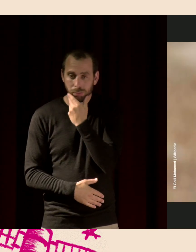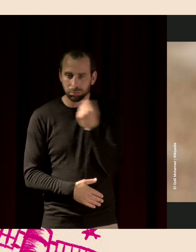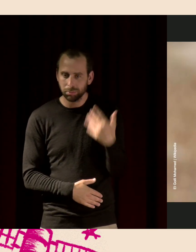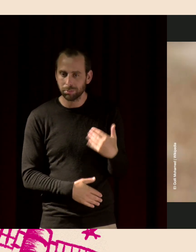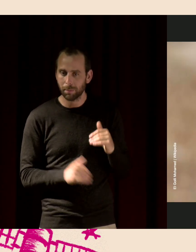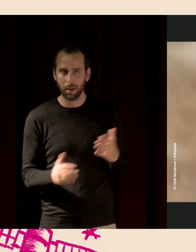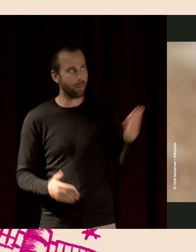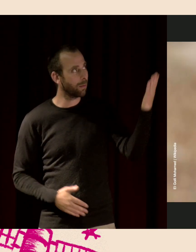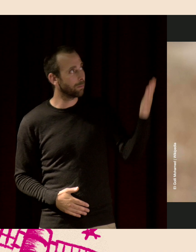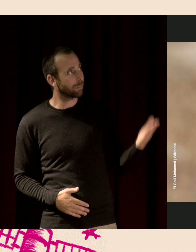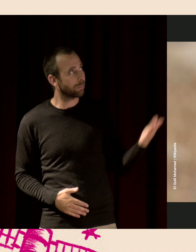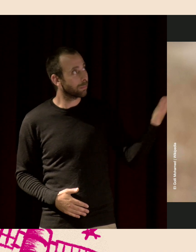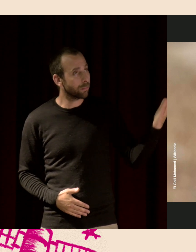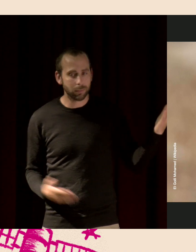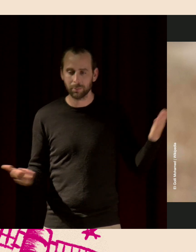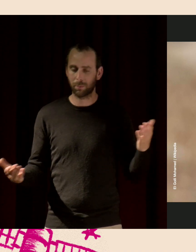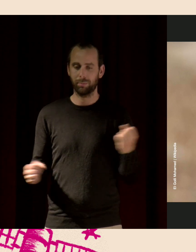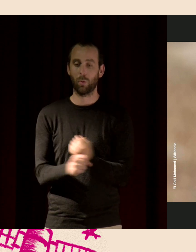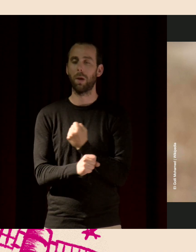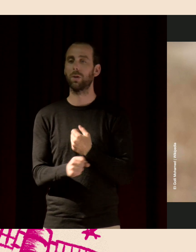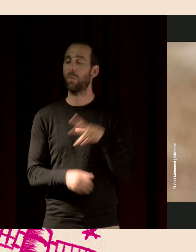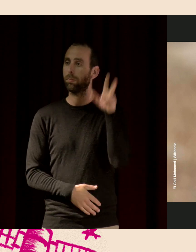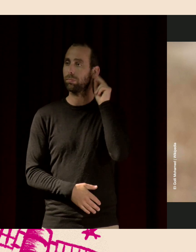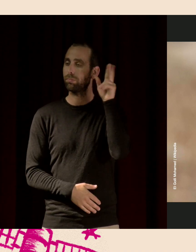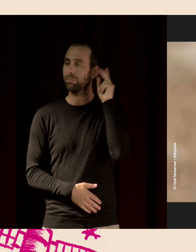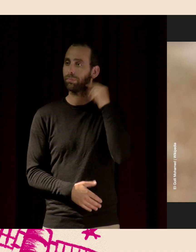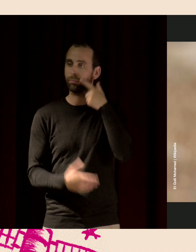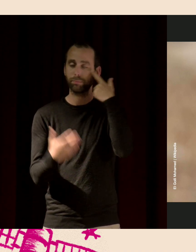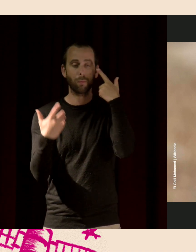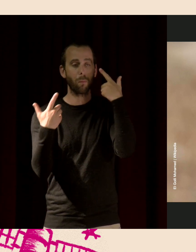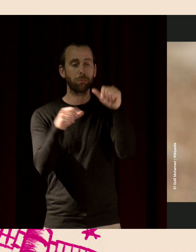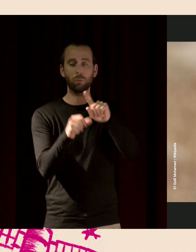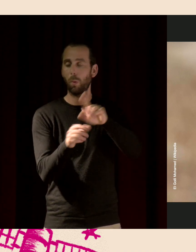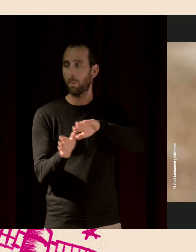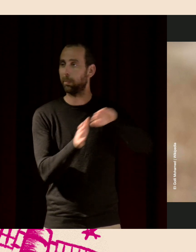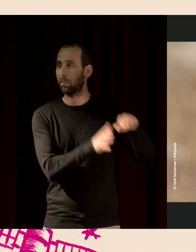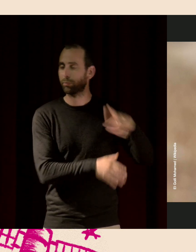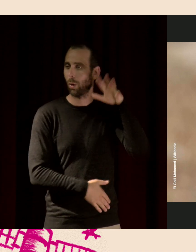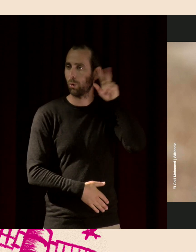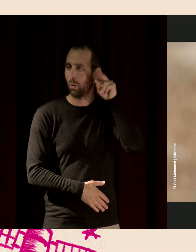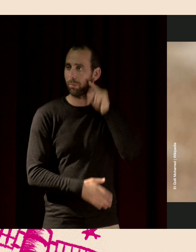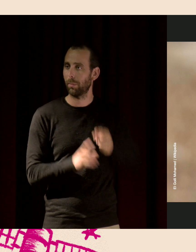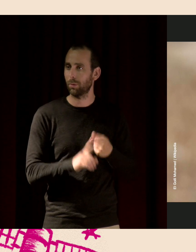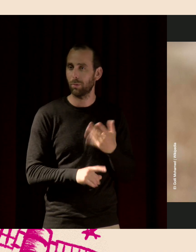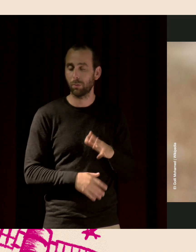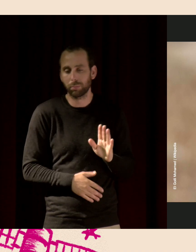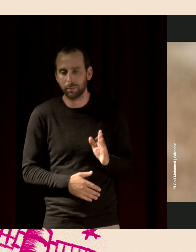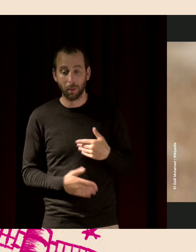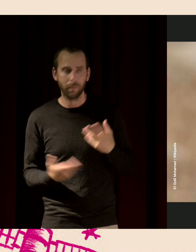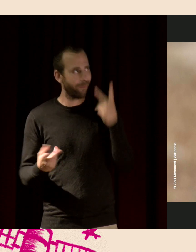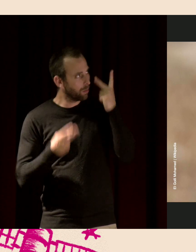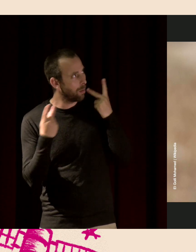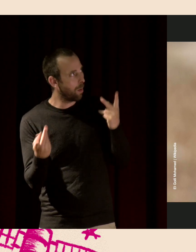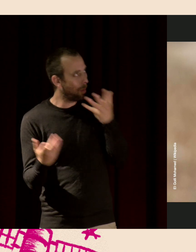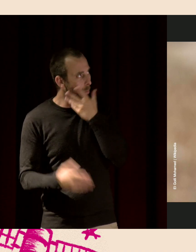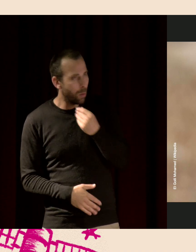magnifique et ce serait dommage de ne pas le voir. Mais bon, l'entendre, c'est aussi très agréable.'est un très beau